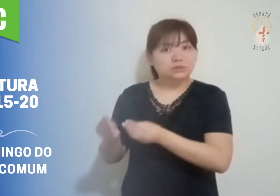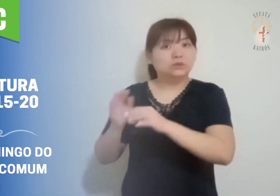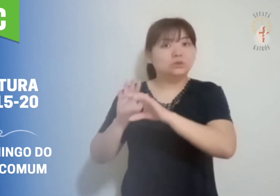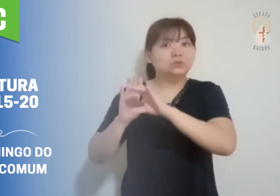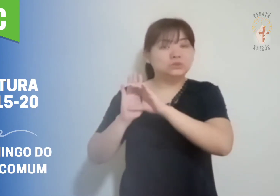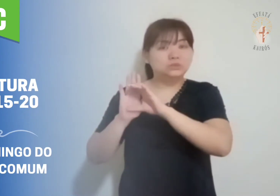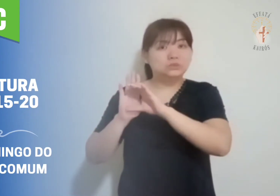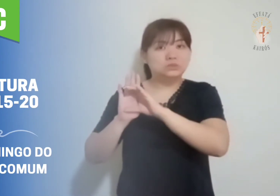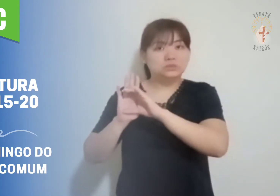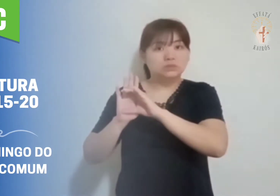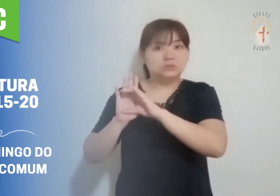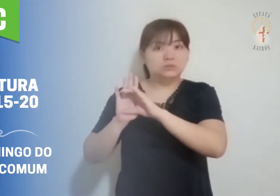Colossenses.